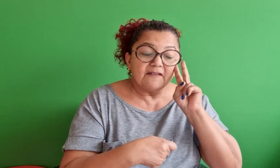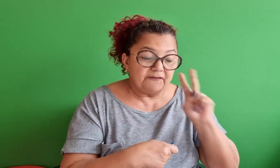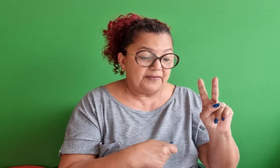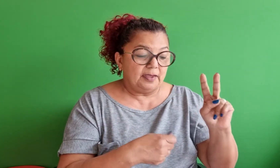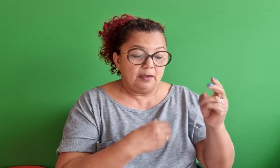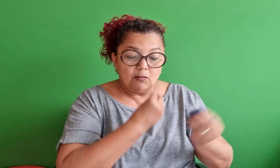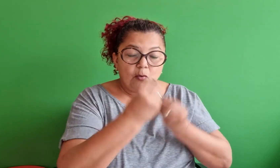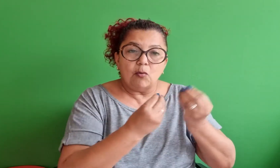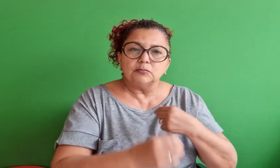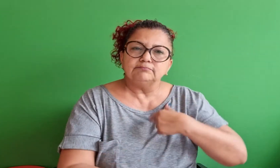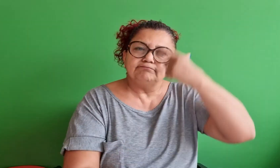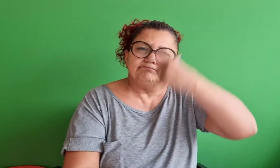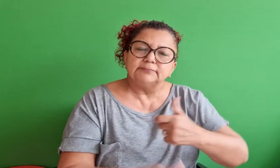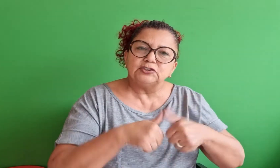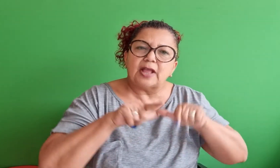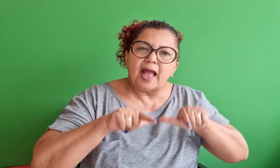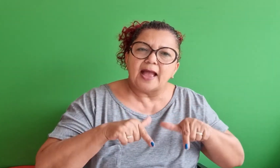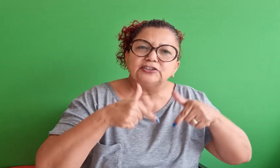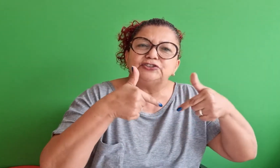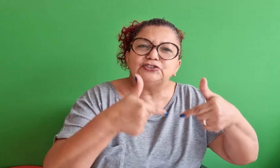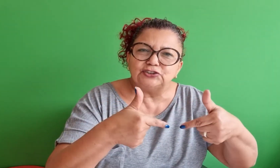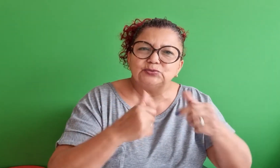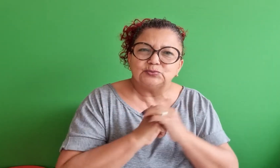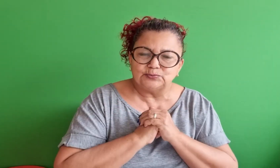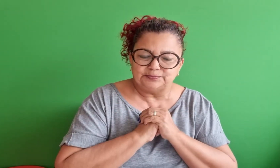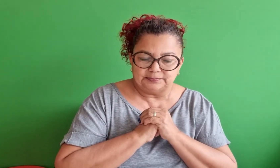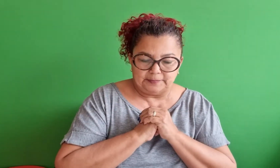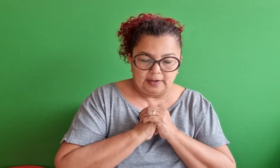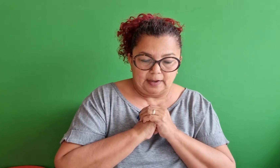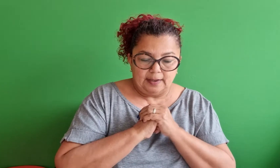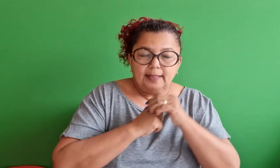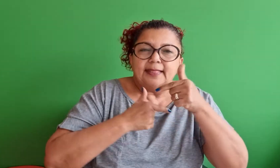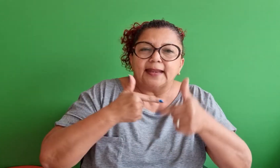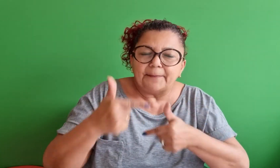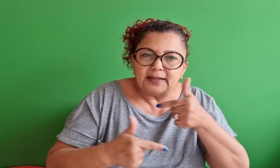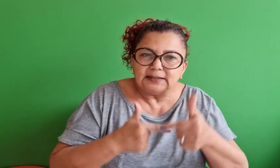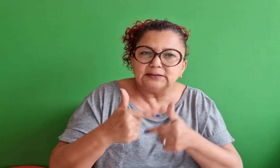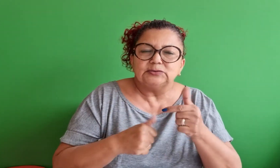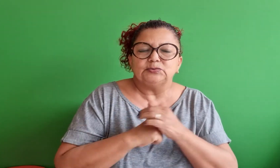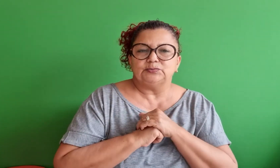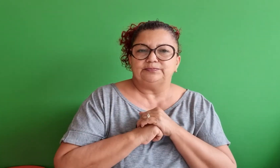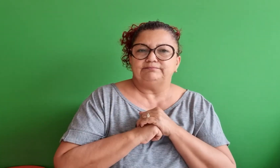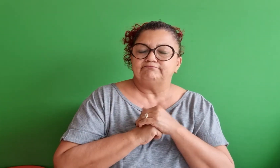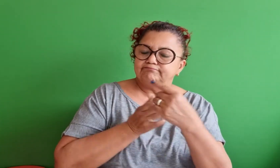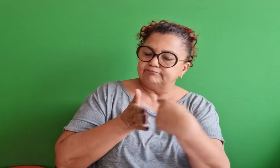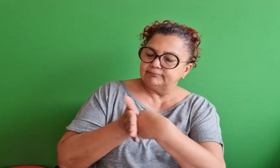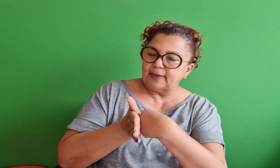precisamos ver também como agimos, como trabalhamos,